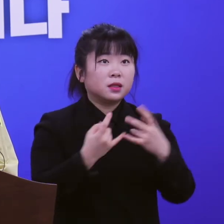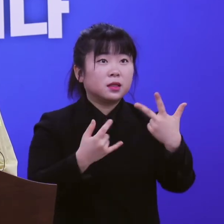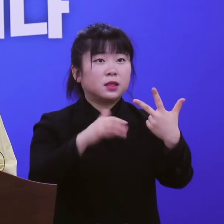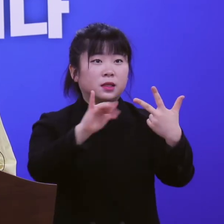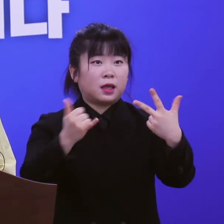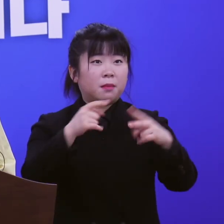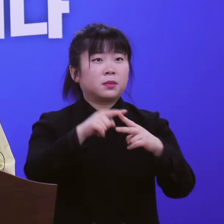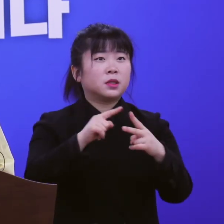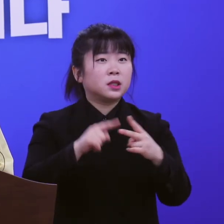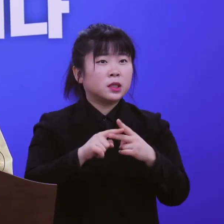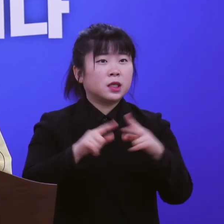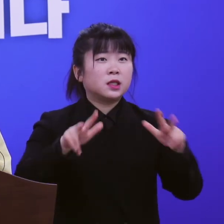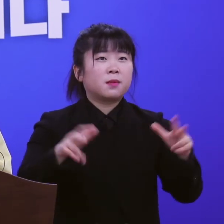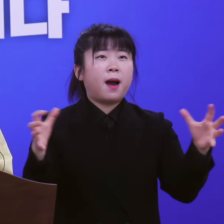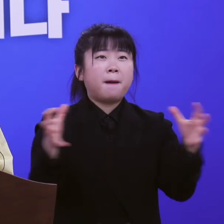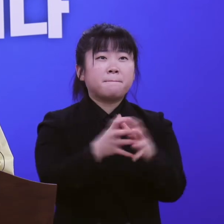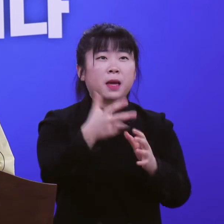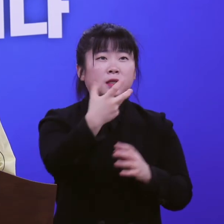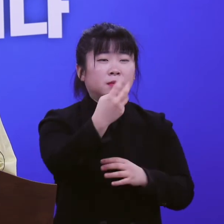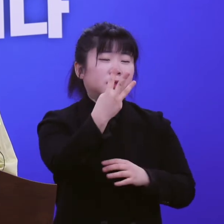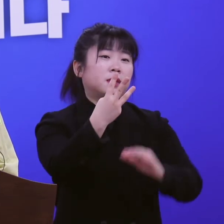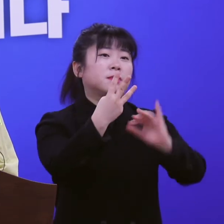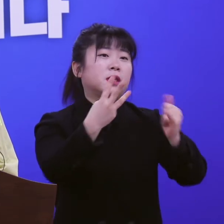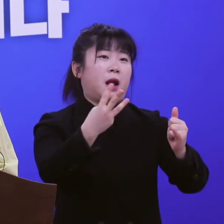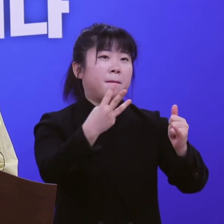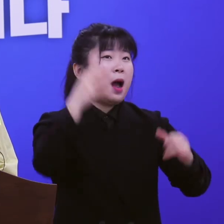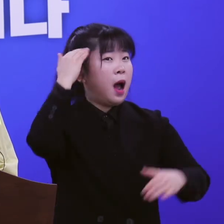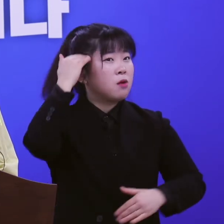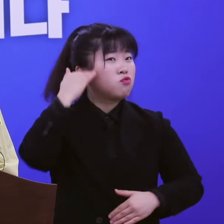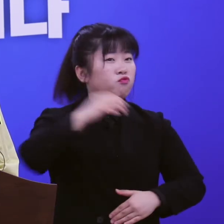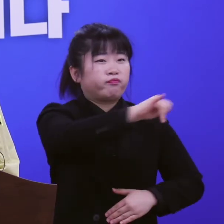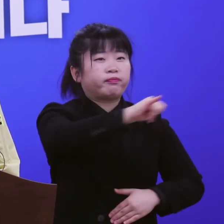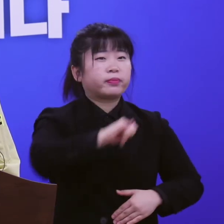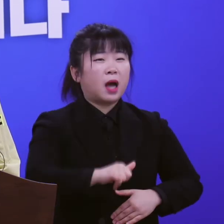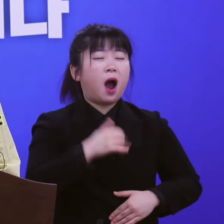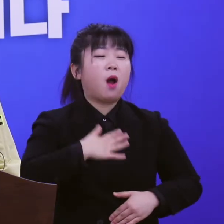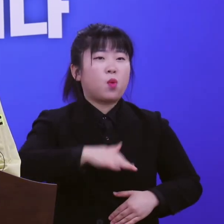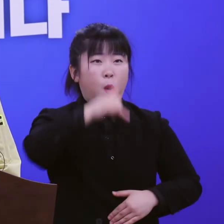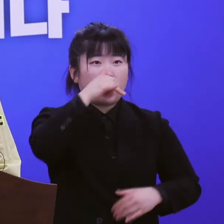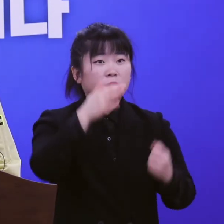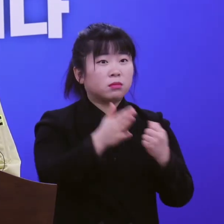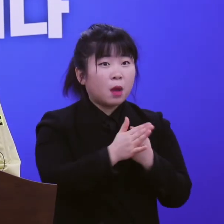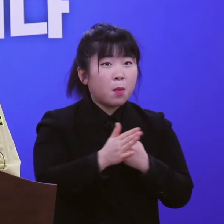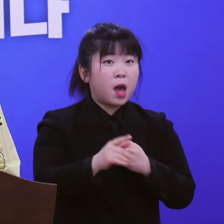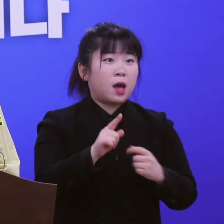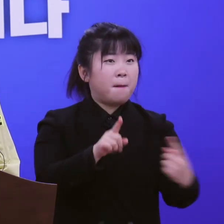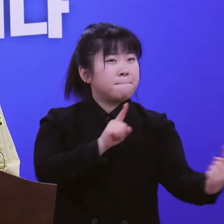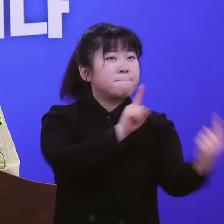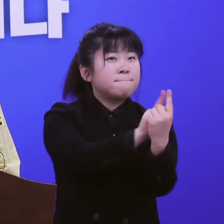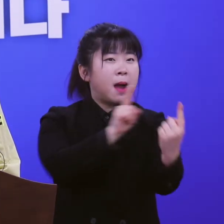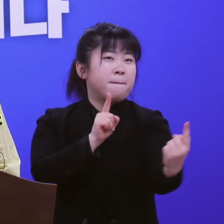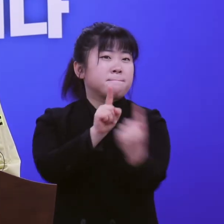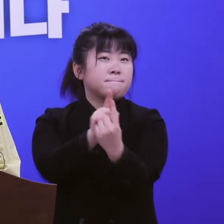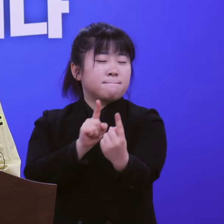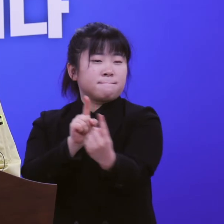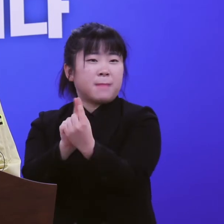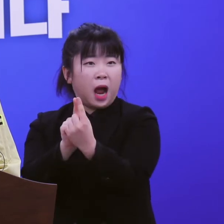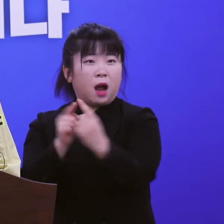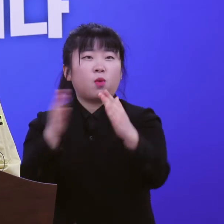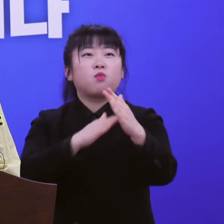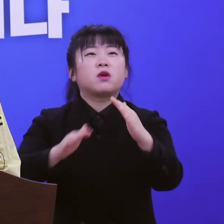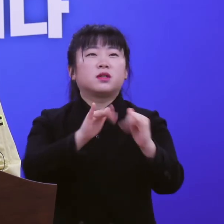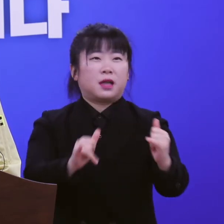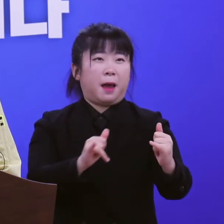등 73명이 입국한 것으로 파악하고 있습니다. 1대1 전담 공무원을 지정하여 능동 감시를